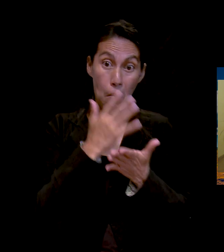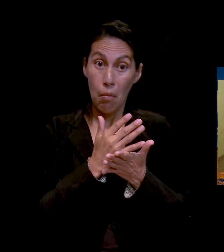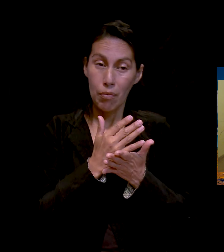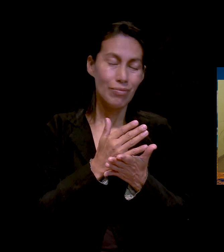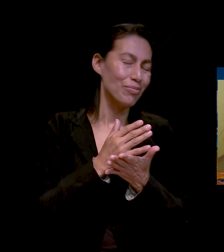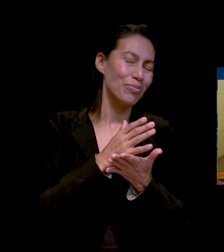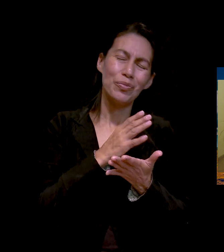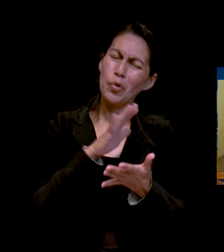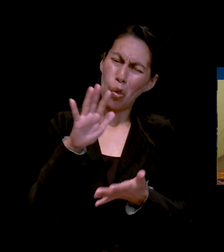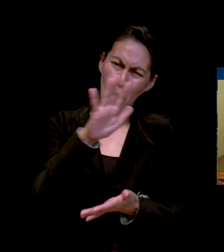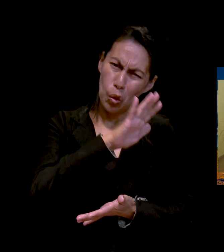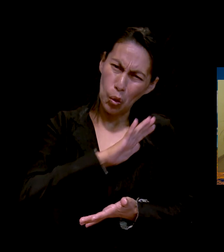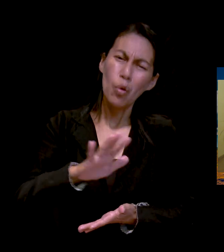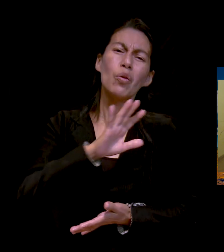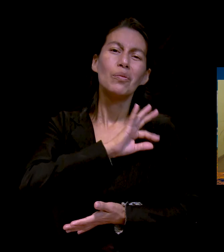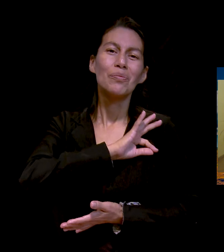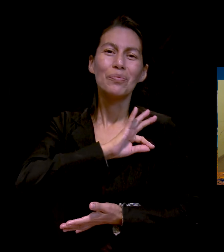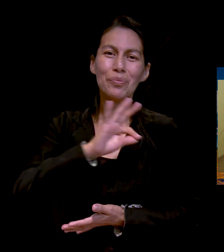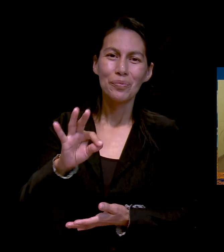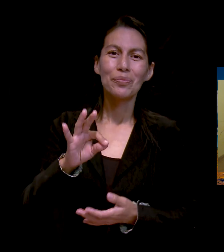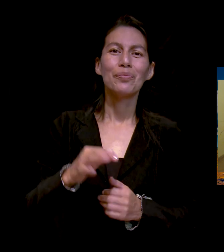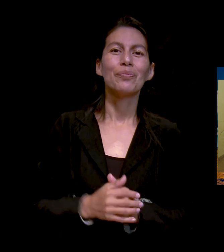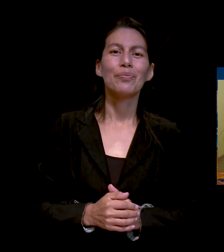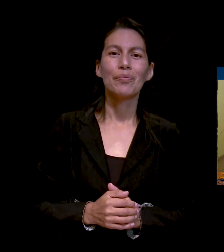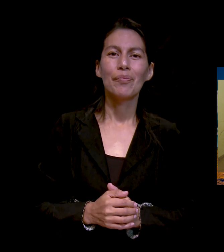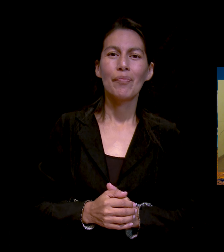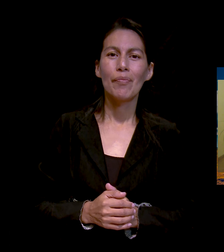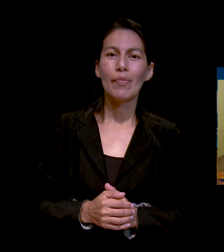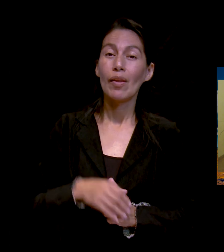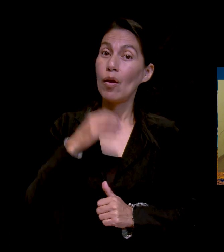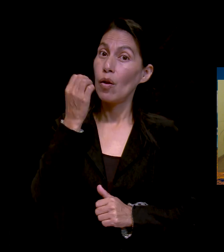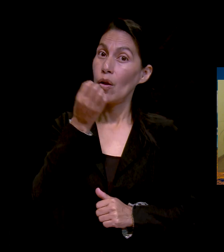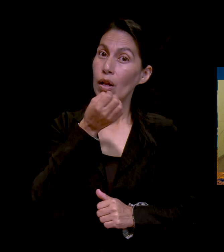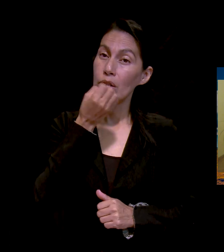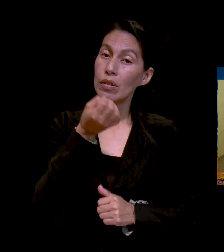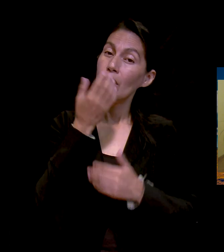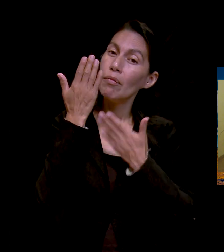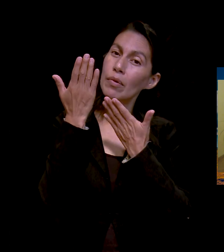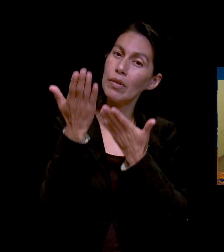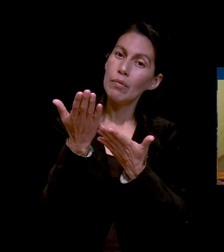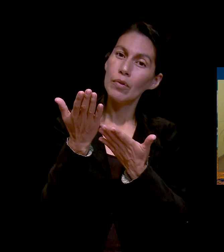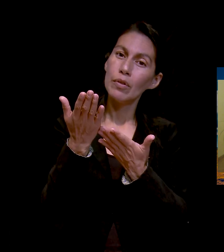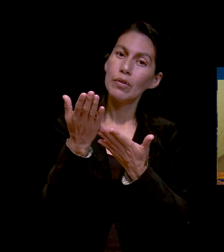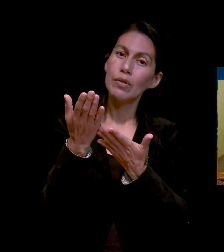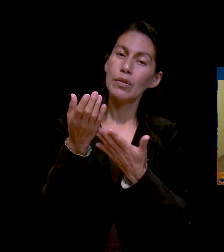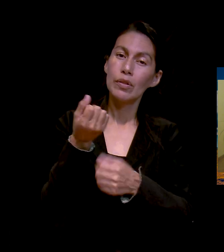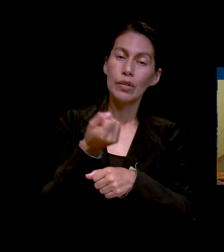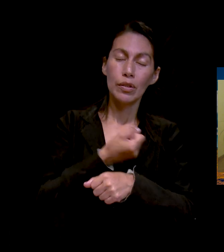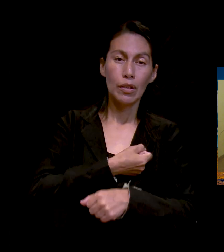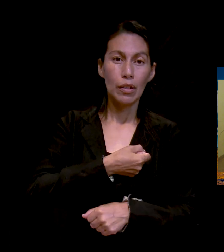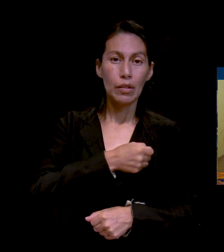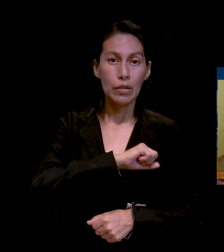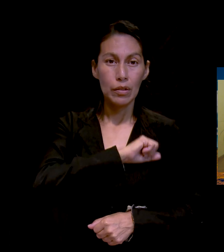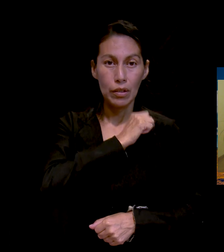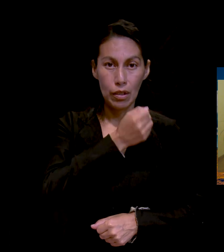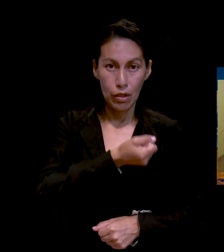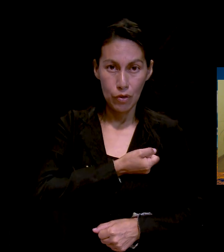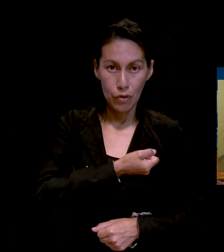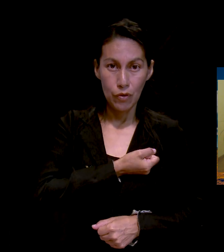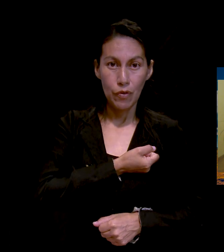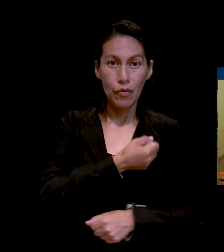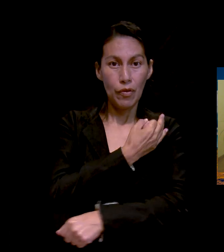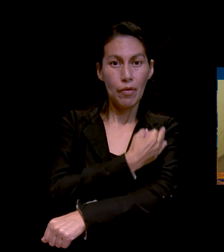Pedimos en oración por la salud de la familia Ramírez y Elías Pérez, que tienen cáncer.